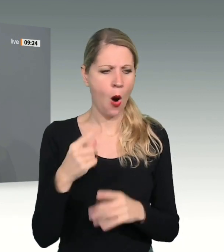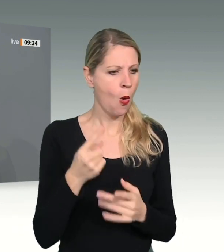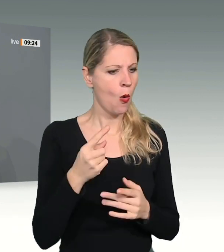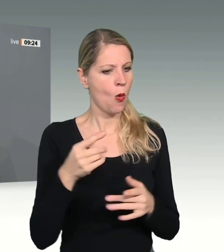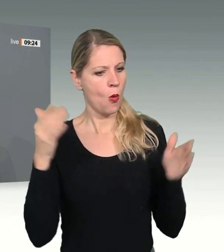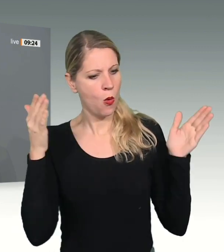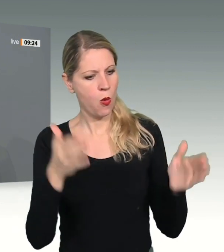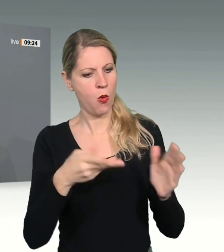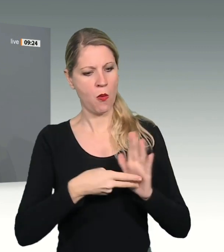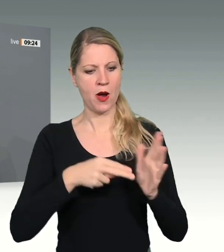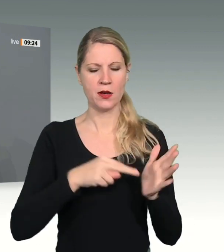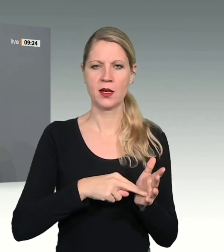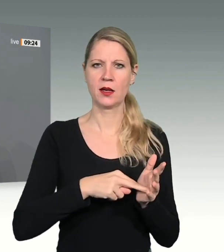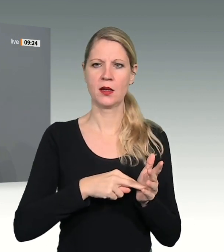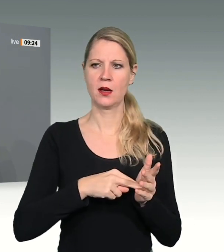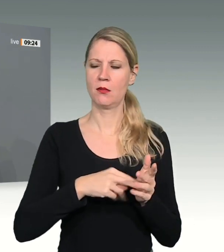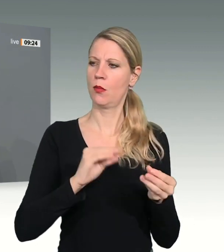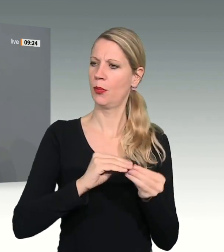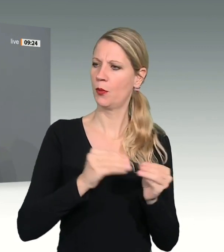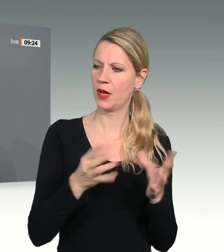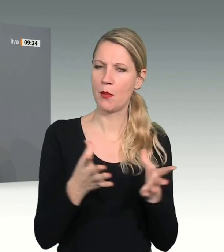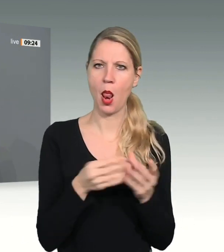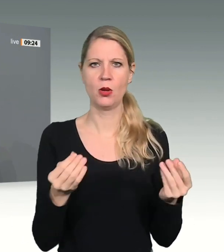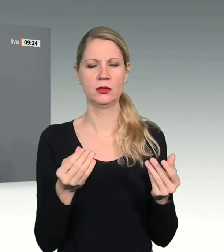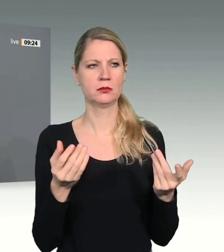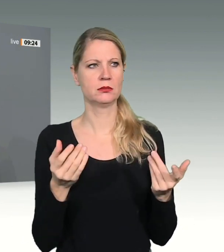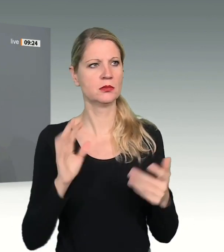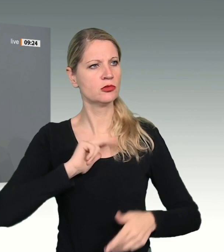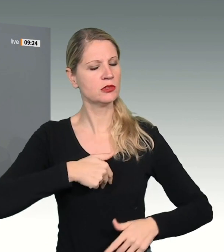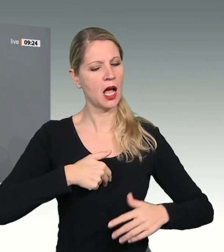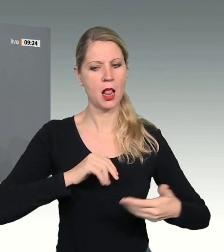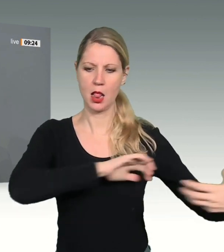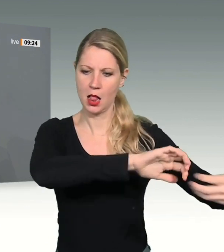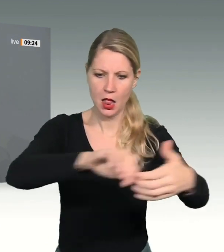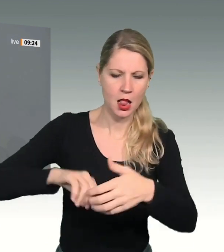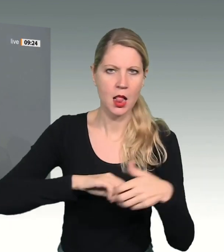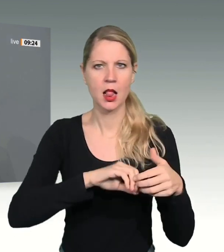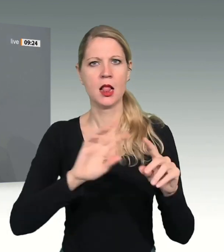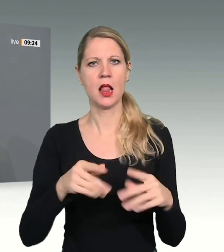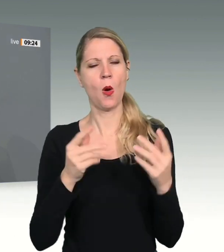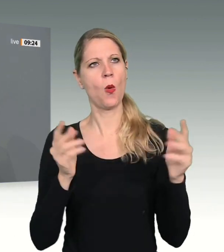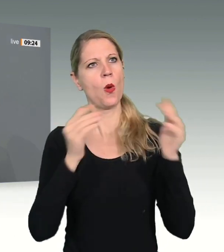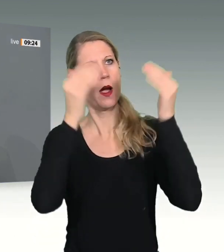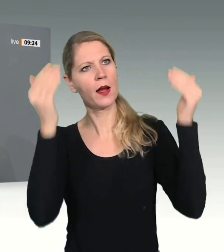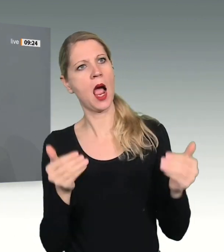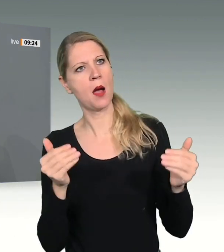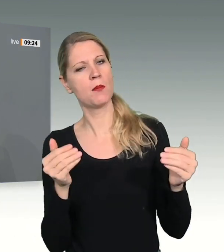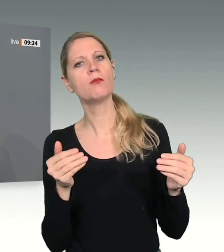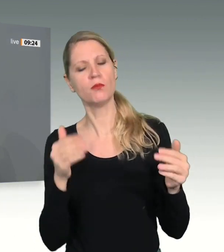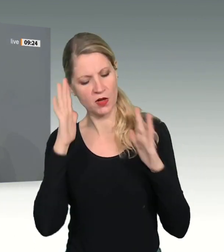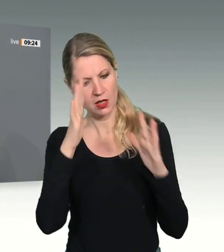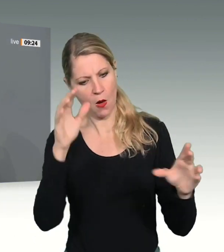Zusammenhalt zu gewähren, einen verlässlichen Rahmen und ausgewogenen Rahmen für Freiheit und Sicherheit zu gewährleisten,